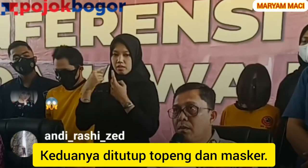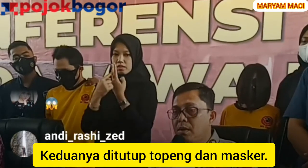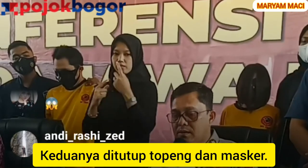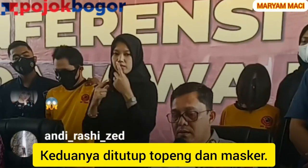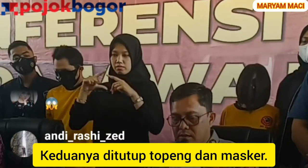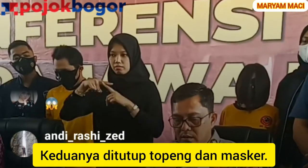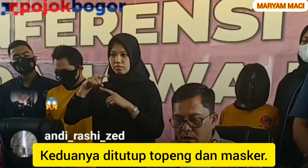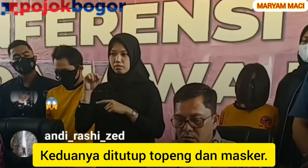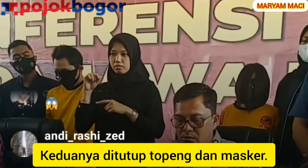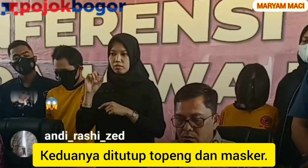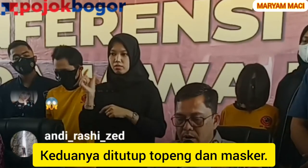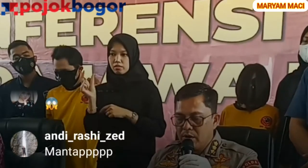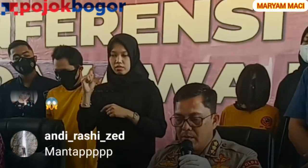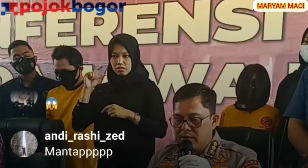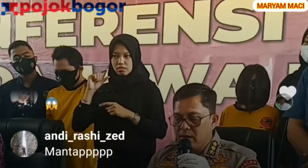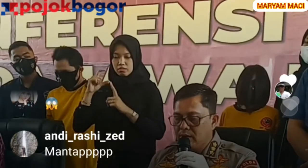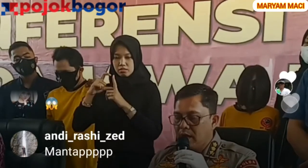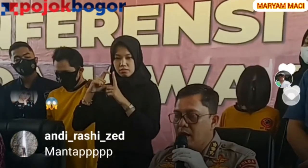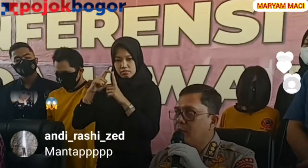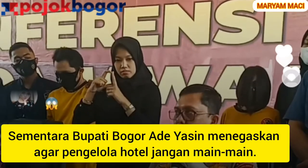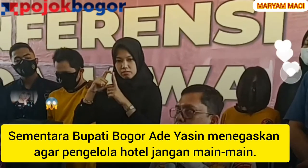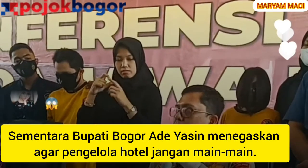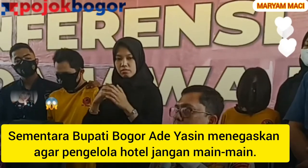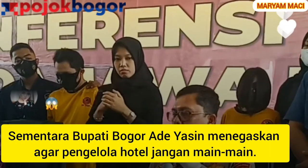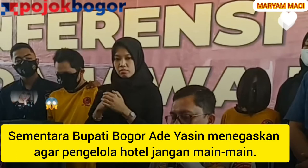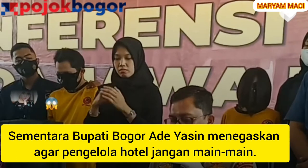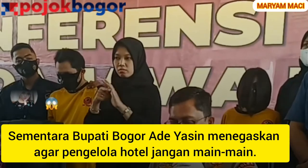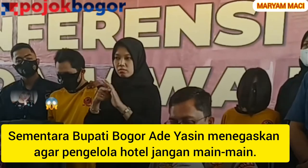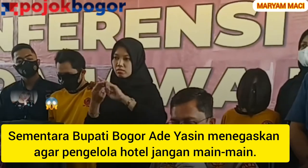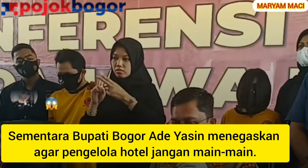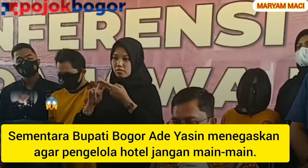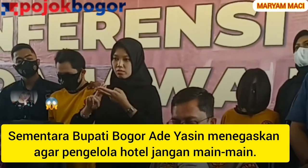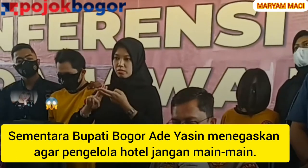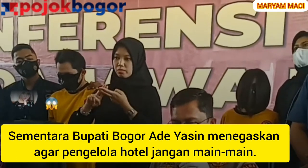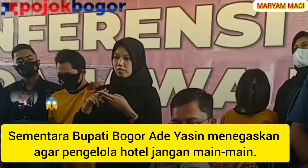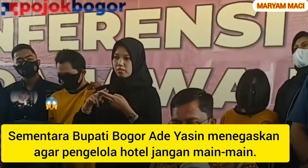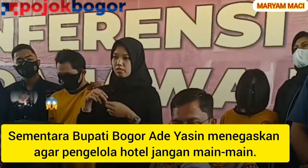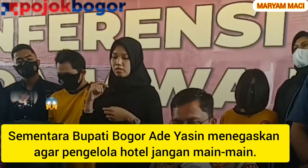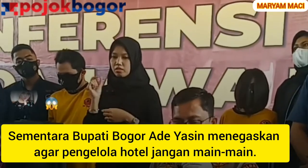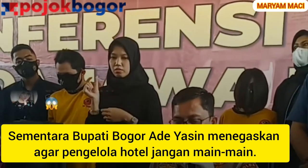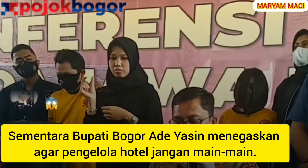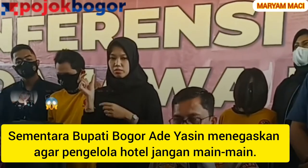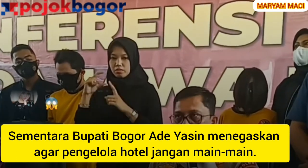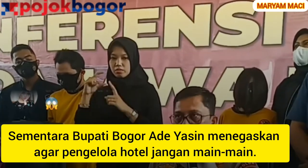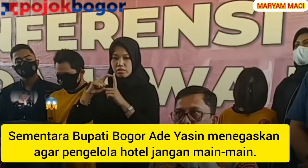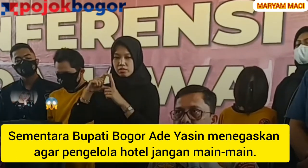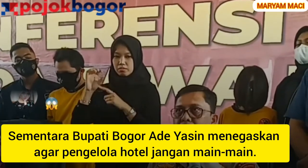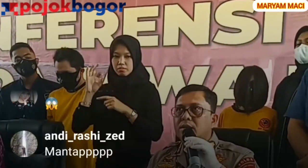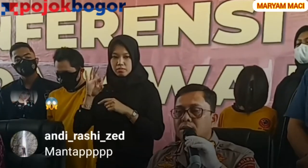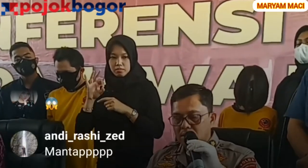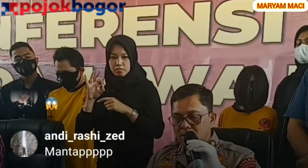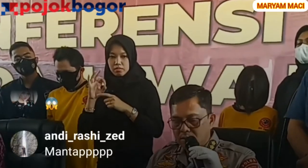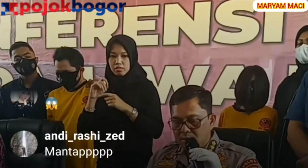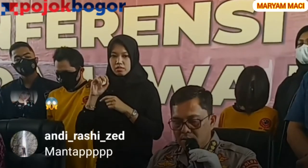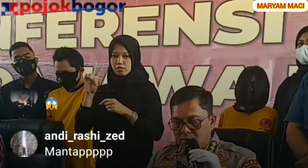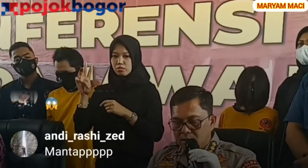nomor 19 tahun 2016 tentang perubahan undang-undang nomor 11 tahun 2008